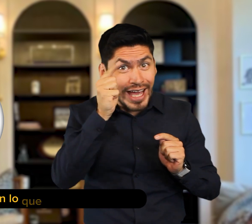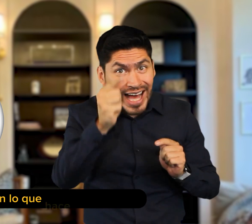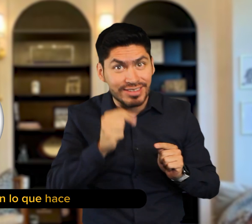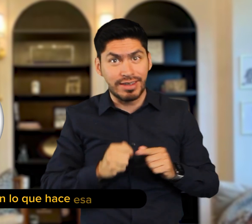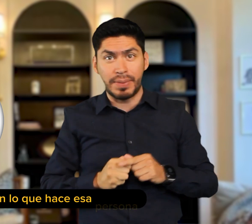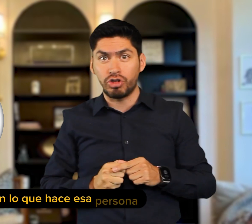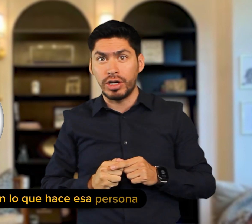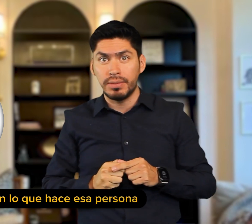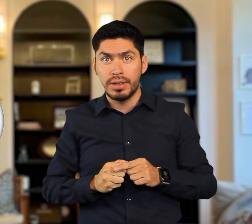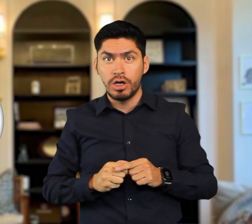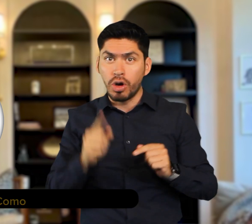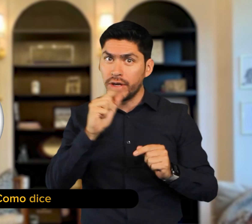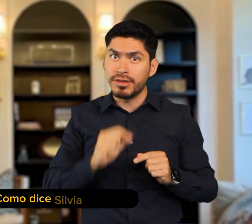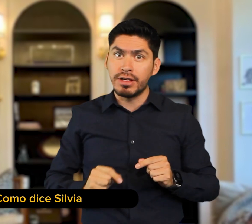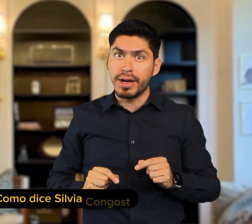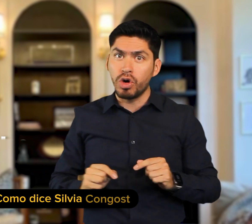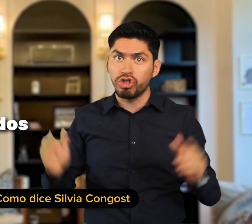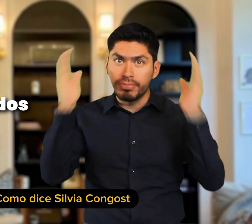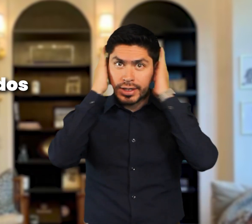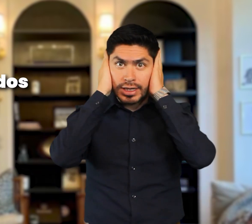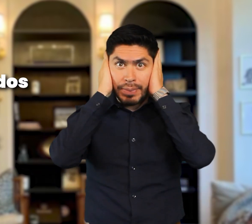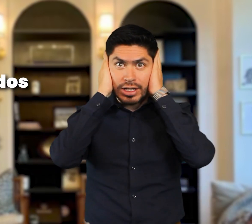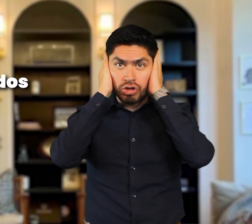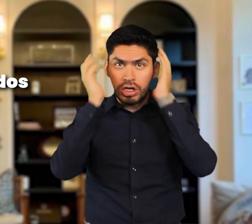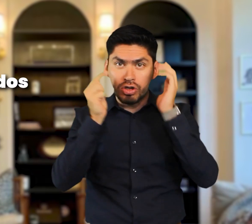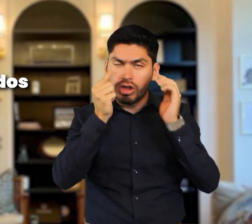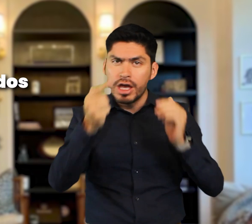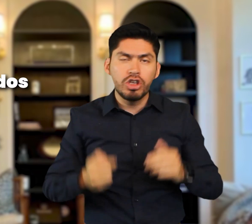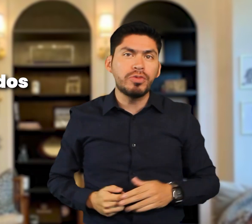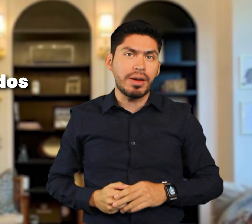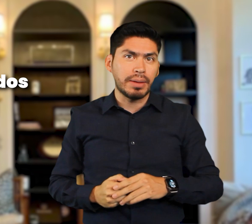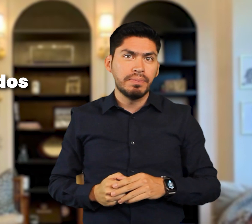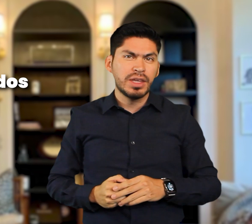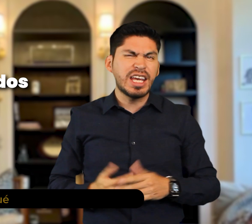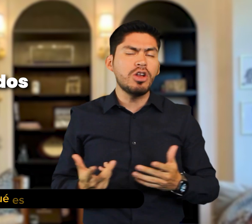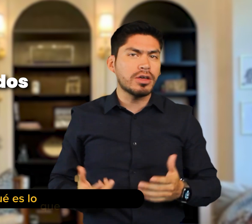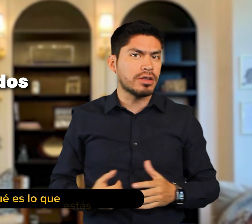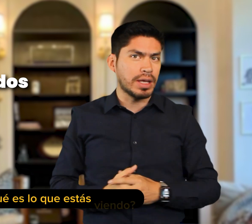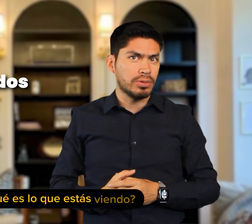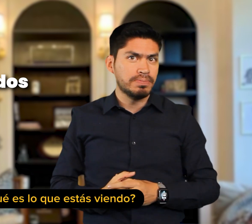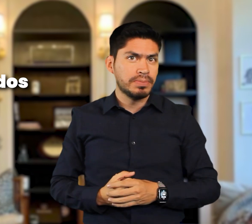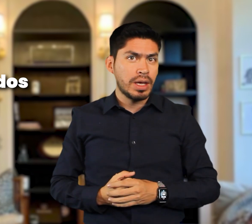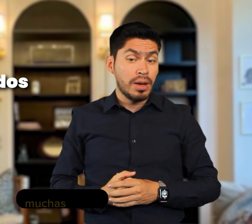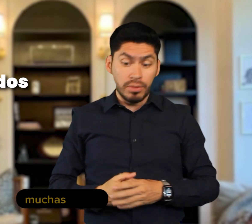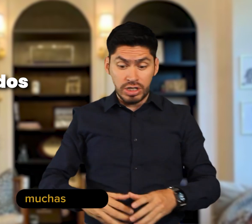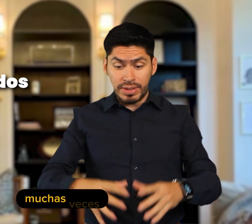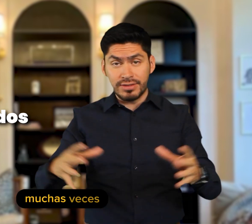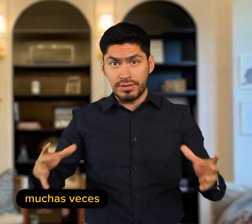que hace esa persona Como dice Silvia con gozo, tápate los oídos y observa qué es lo que estás viendo Muchas veces